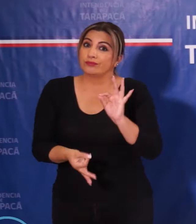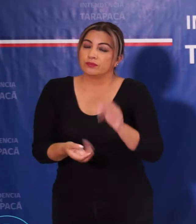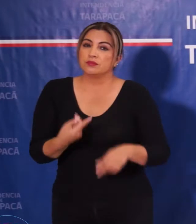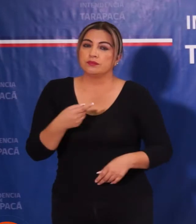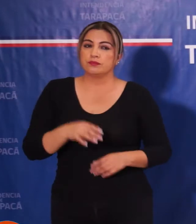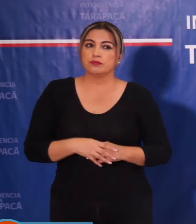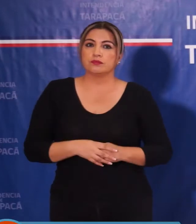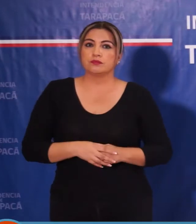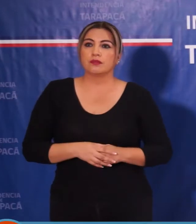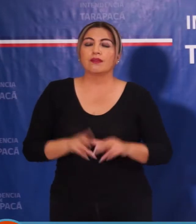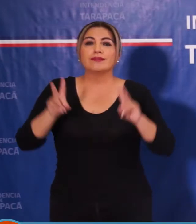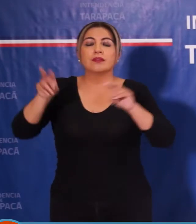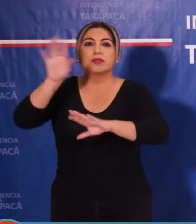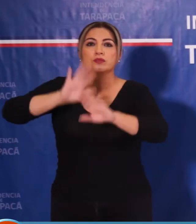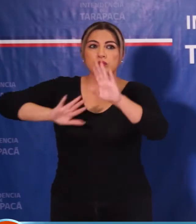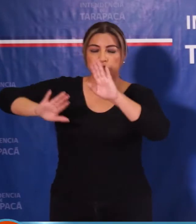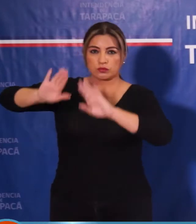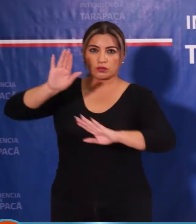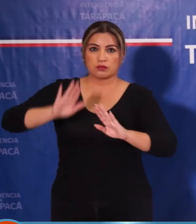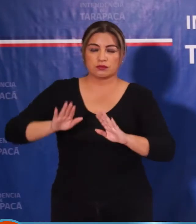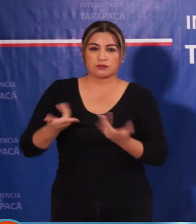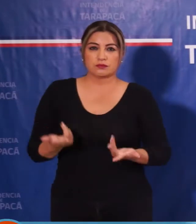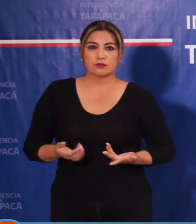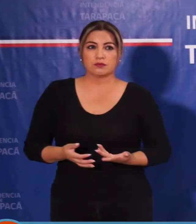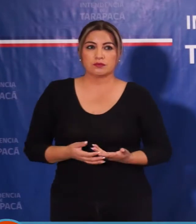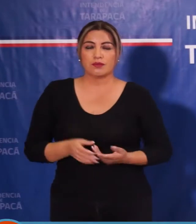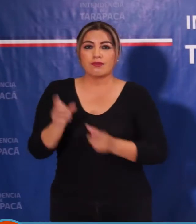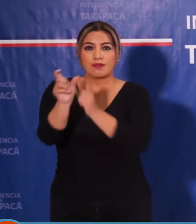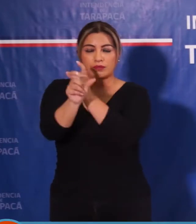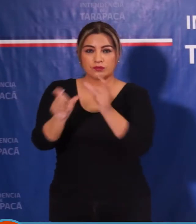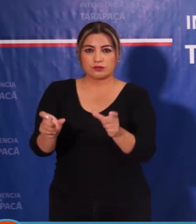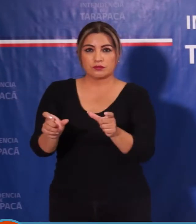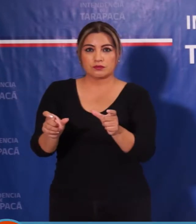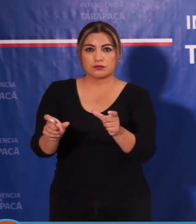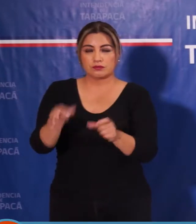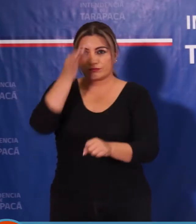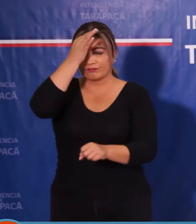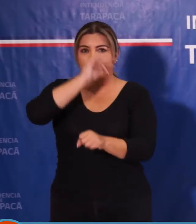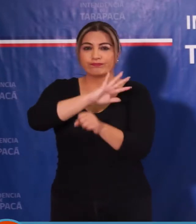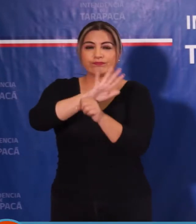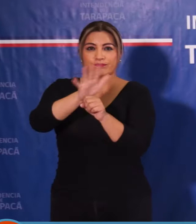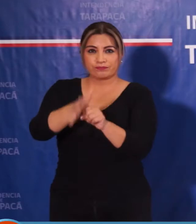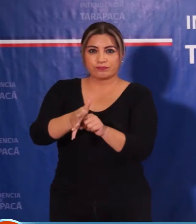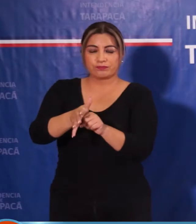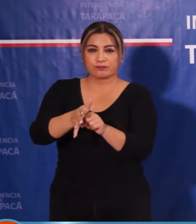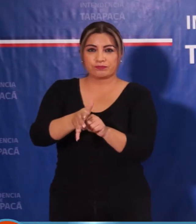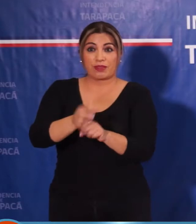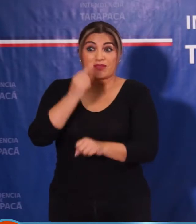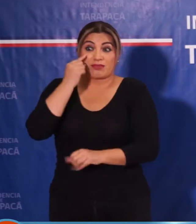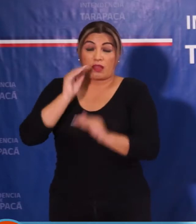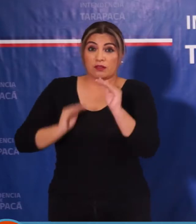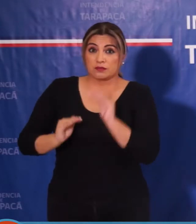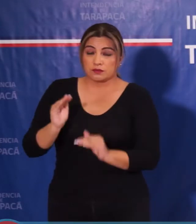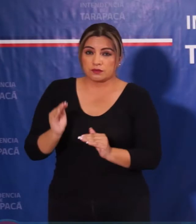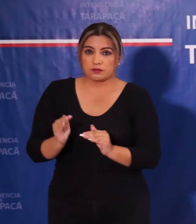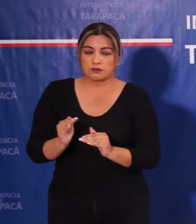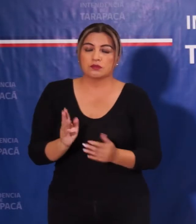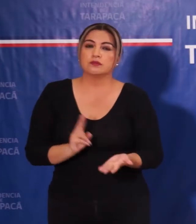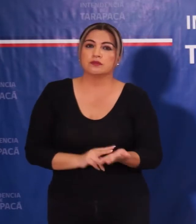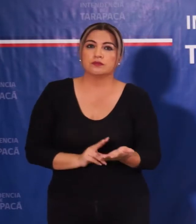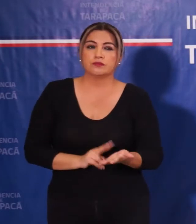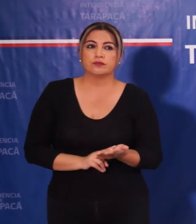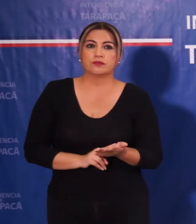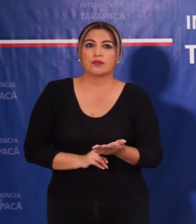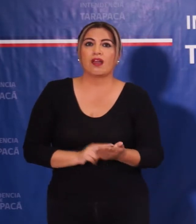el resguardo de quiénes son las personas que salen contagiadas. Efectivamente